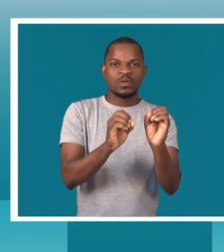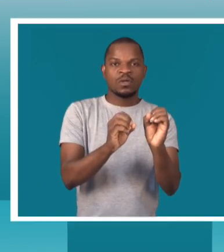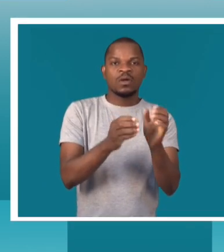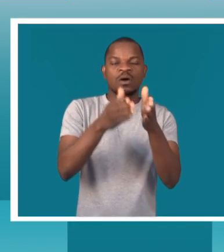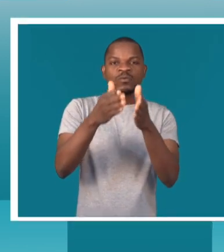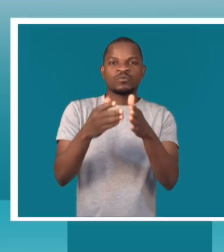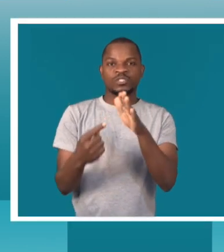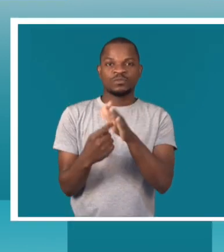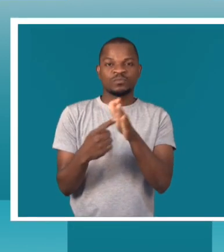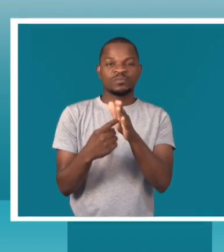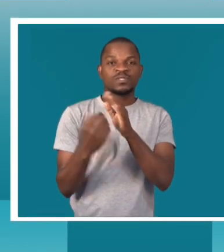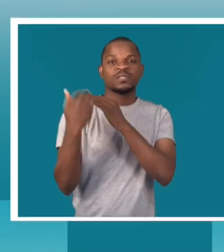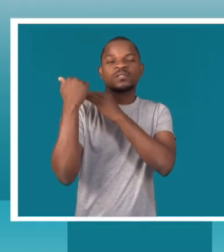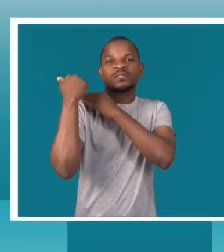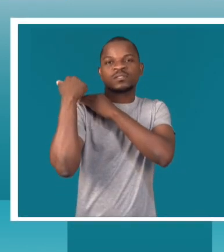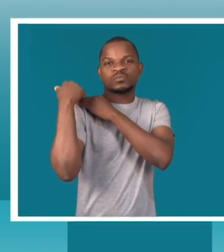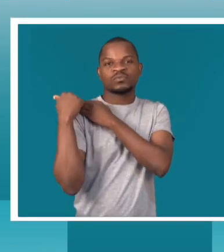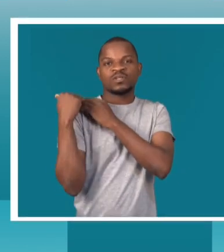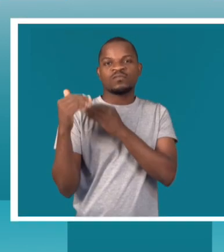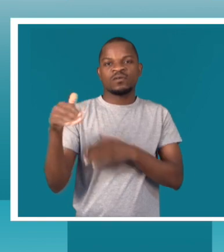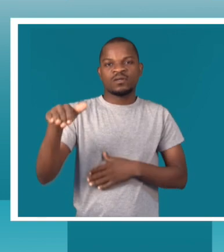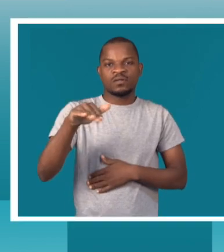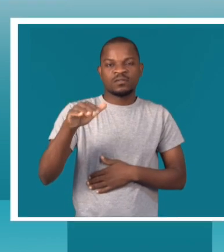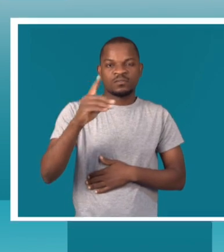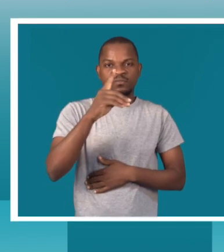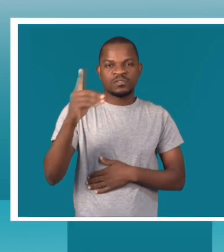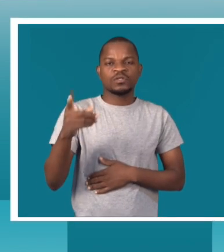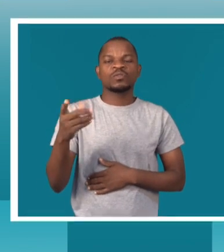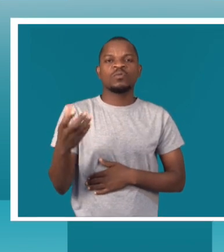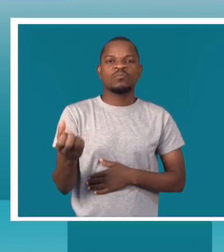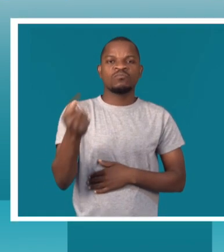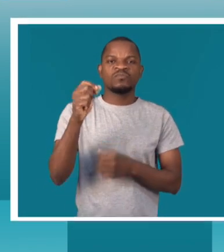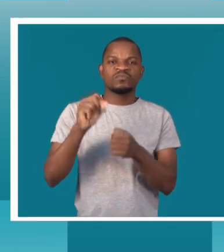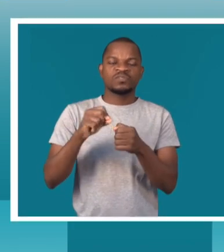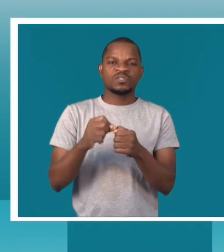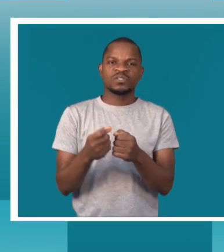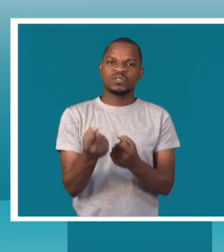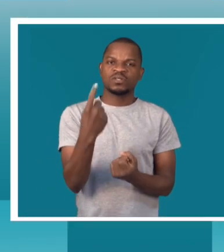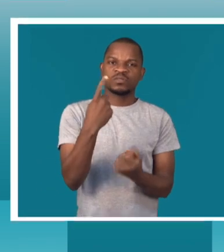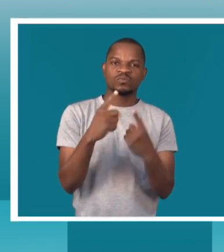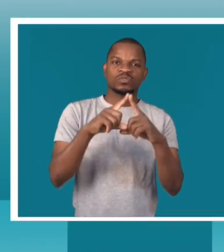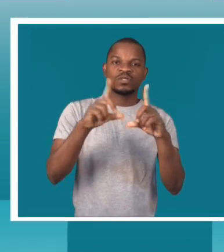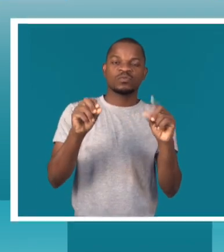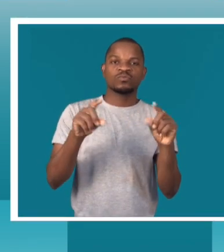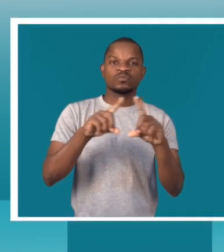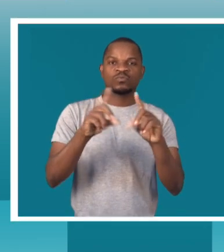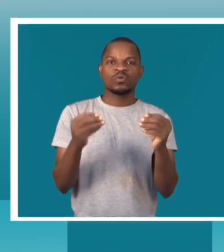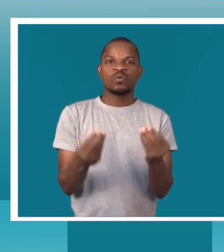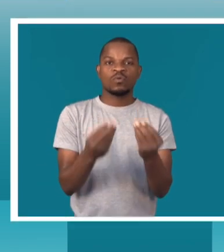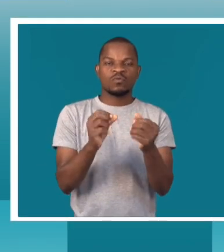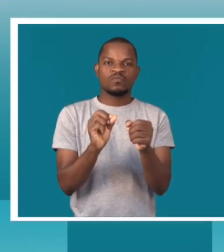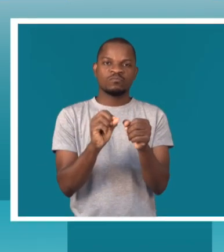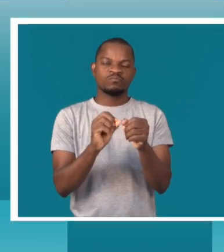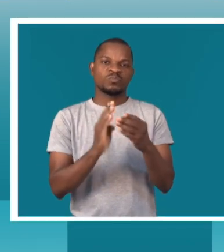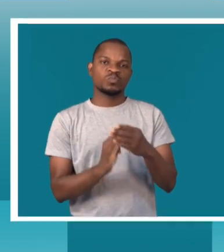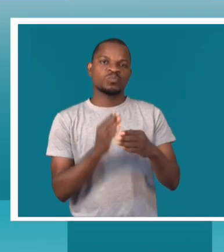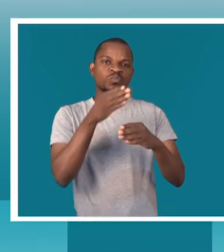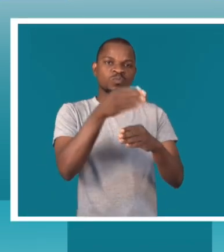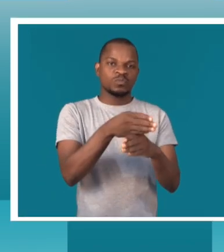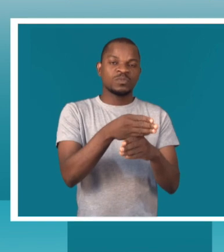tutela temática possa fazer alguma coisa em termos de desdobramento daquilo que é a